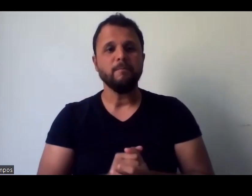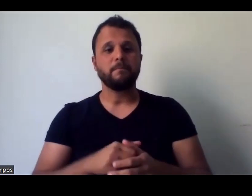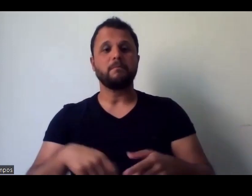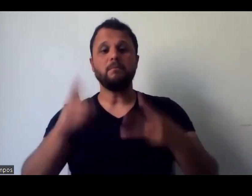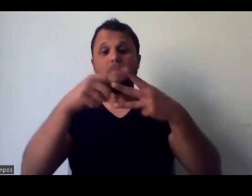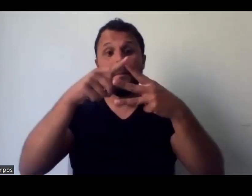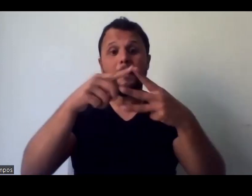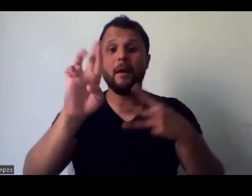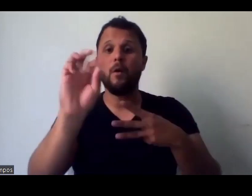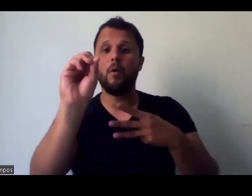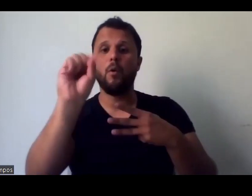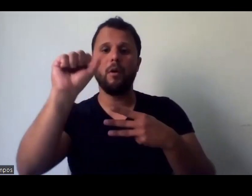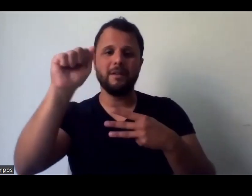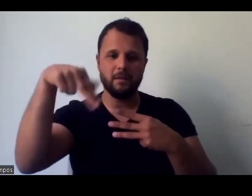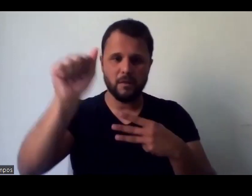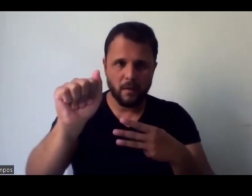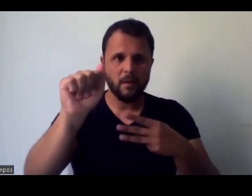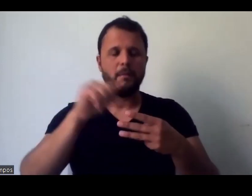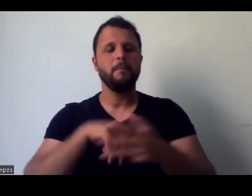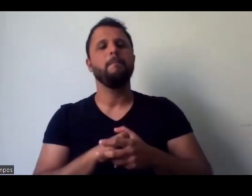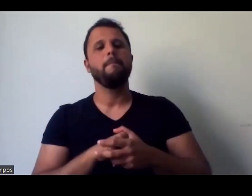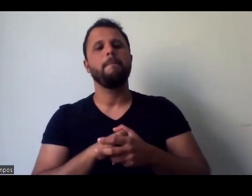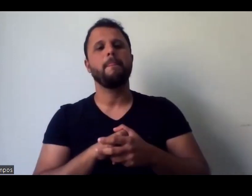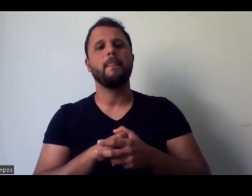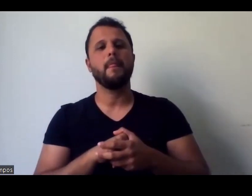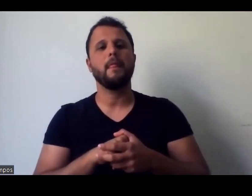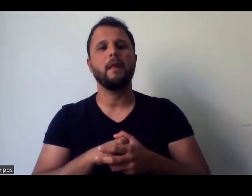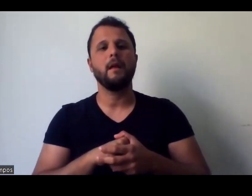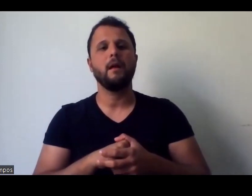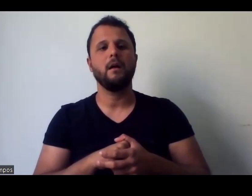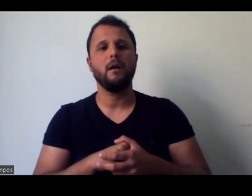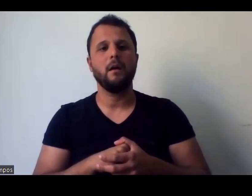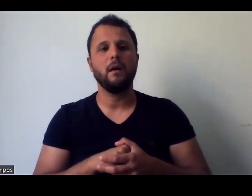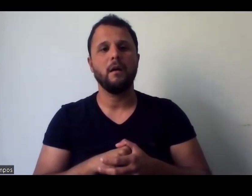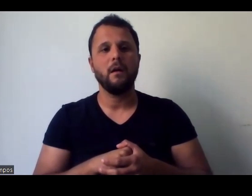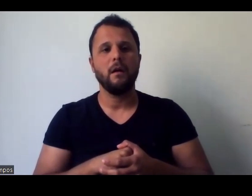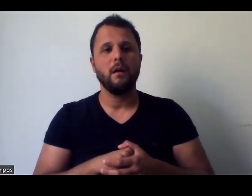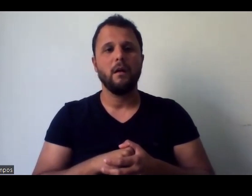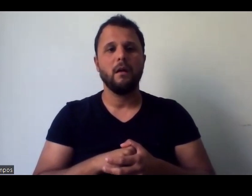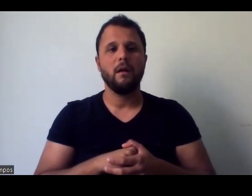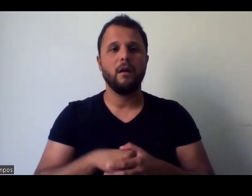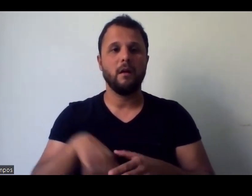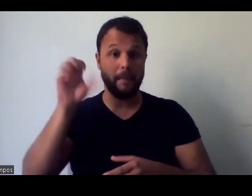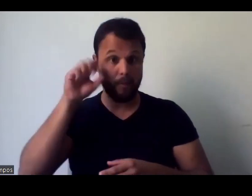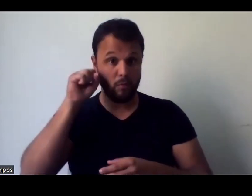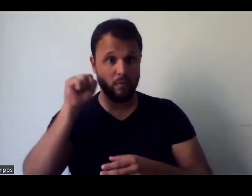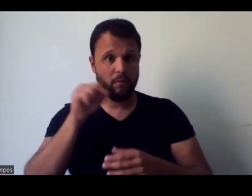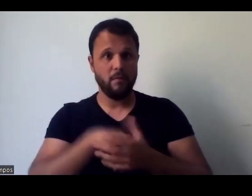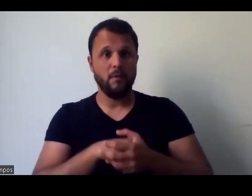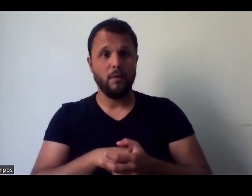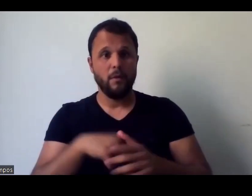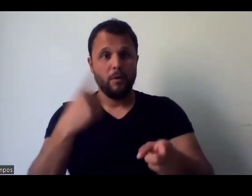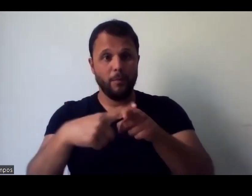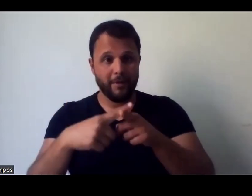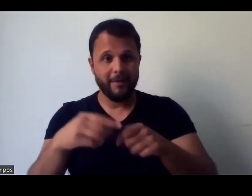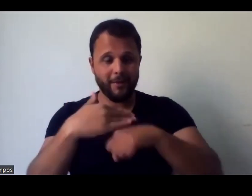Trentini, né, que você tá nos ouvindo ainda, a gente teve essa discussão por causa do